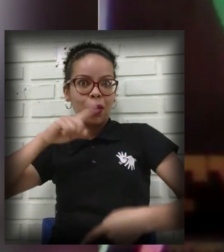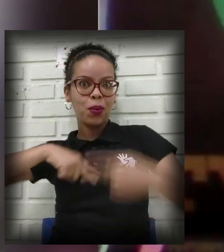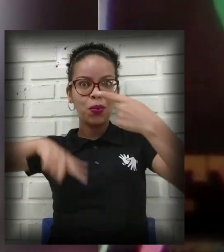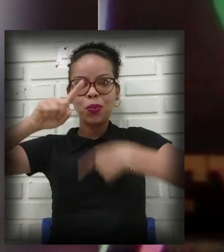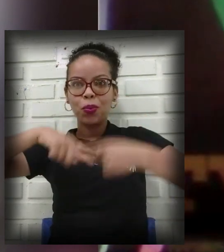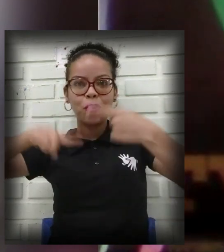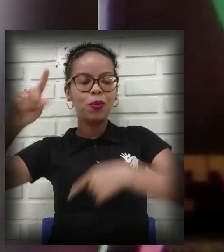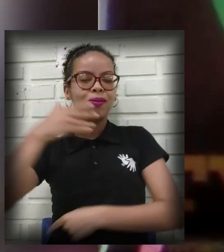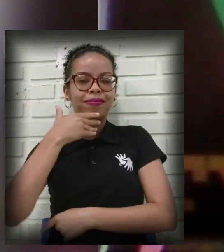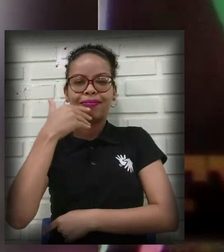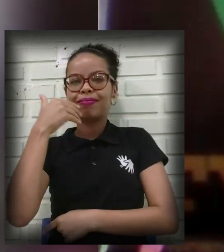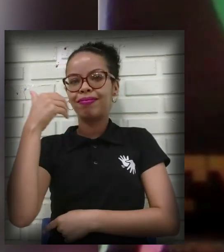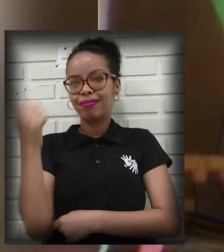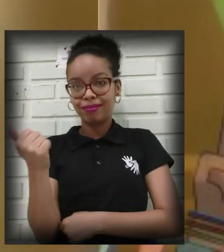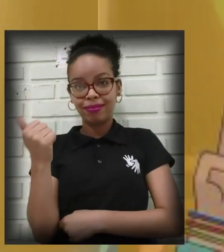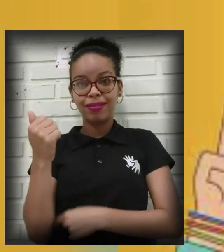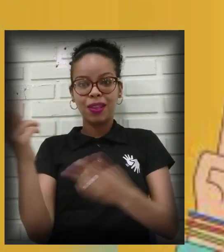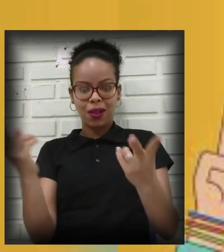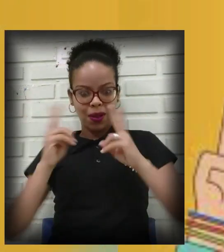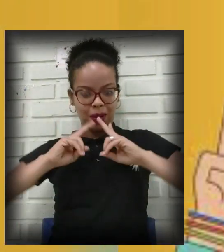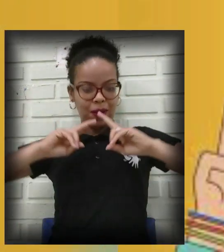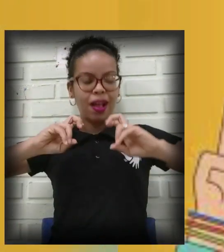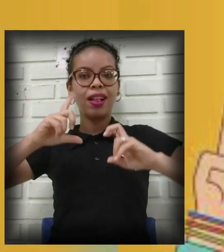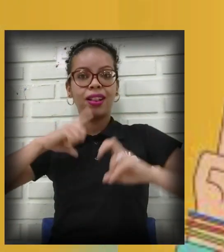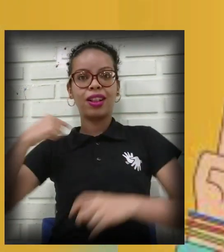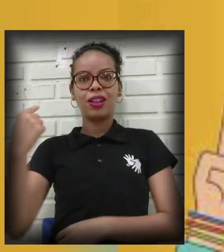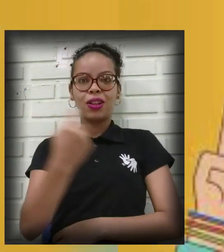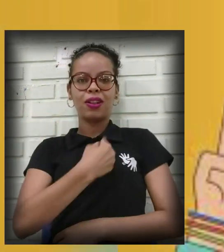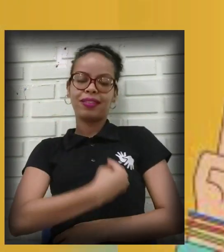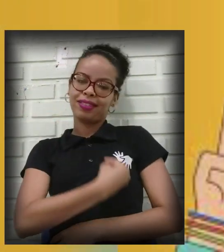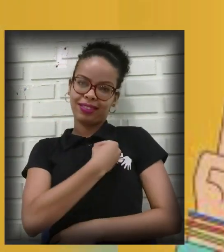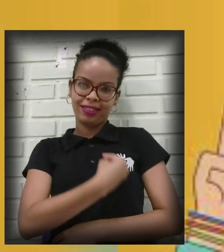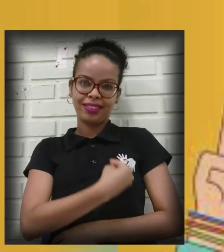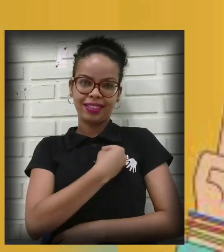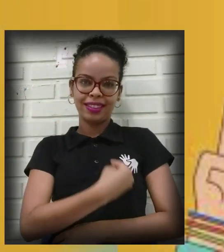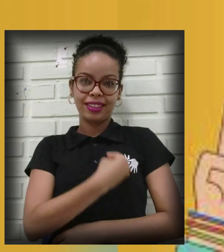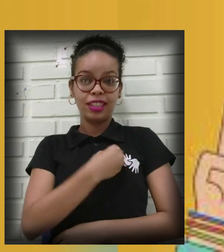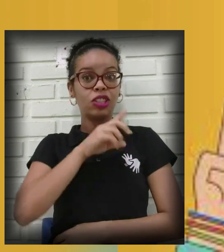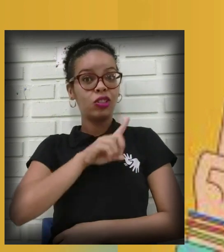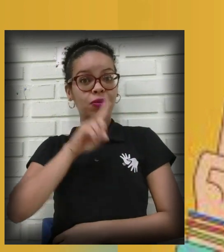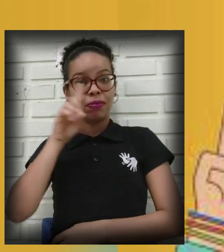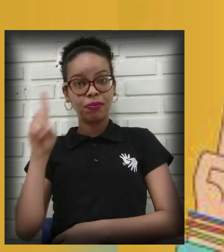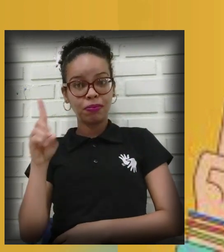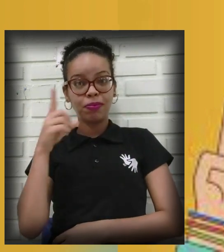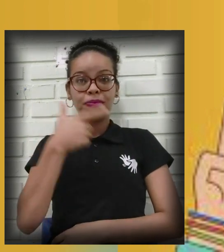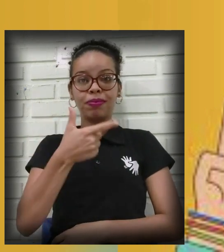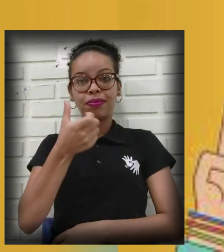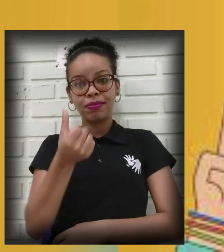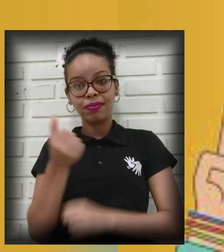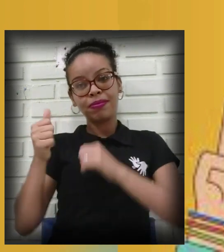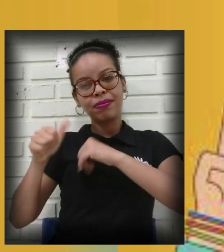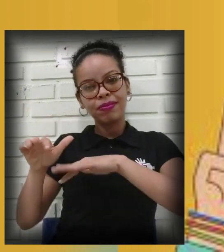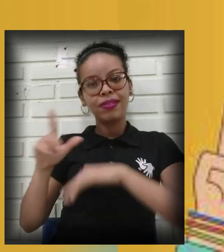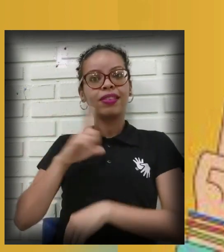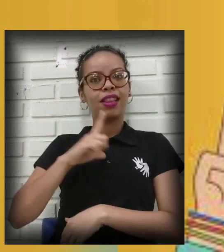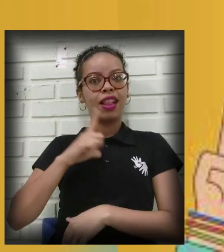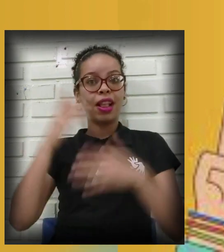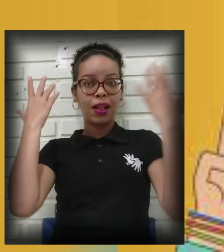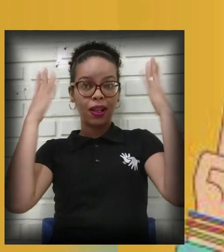superação e reconexão com a vida. Dia 26 de setembro se comemorou aí o Dia Nacional